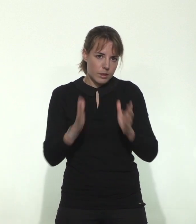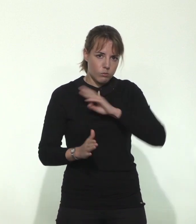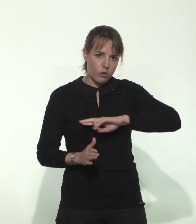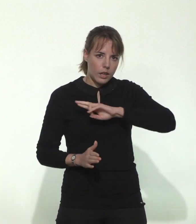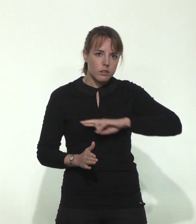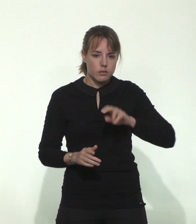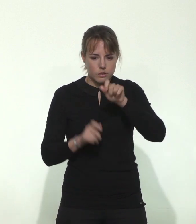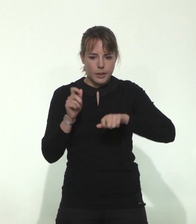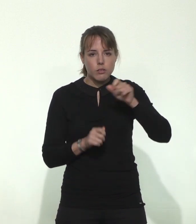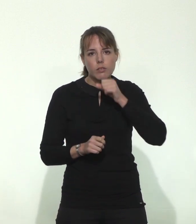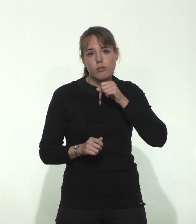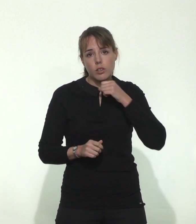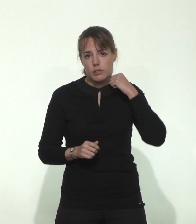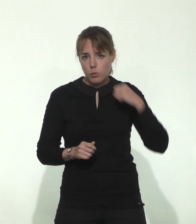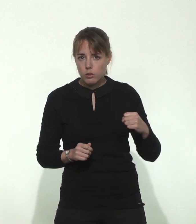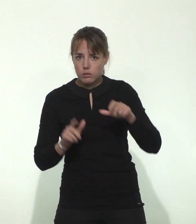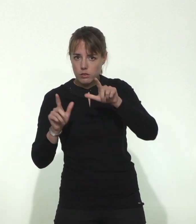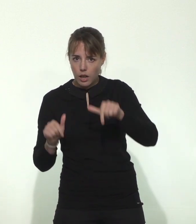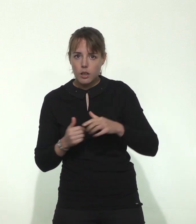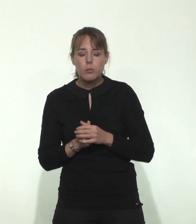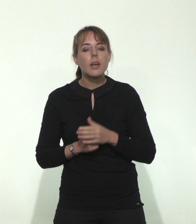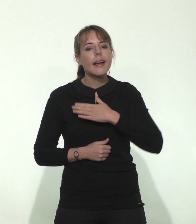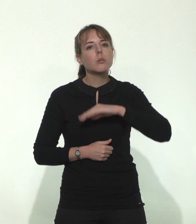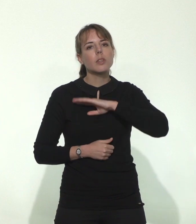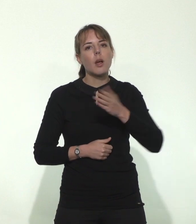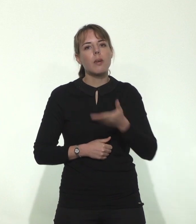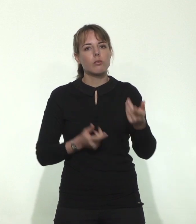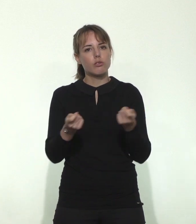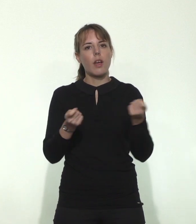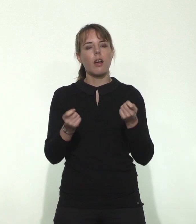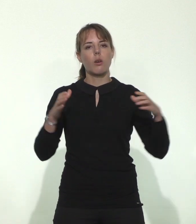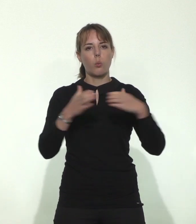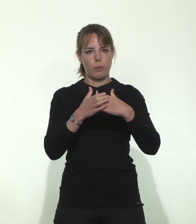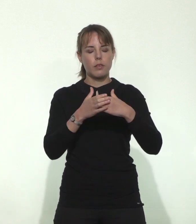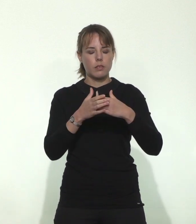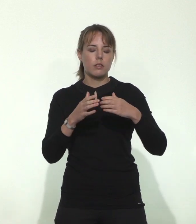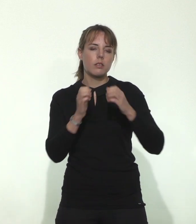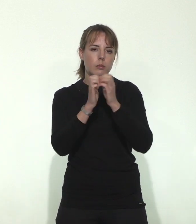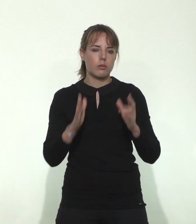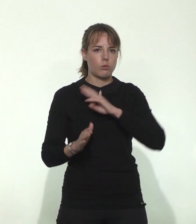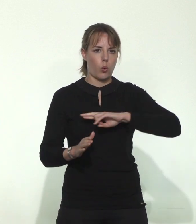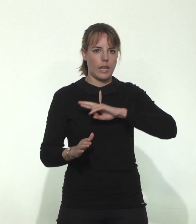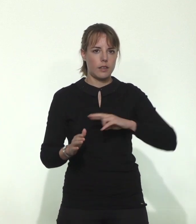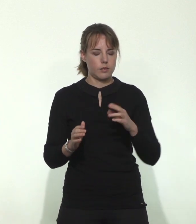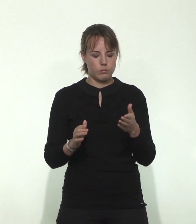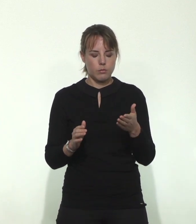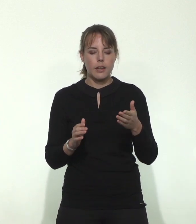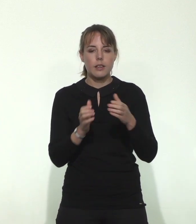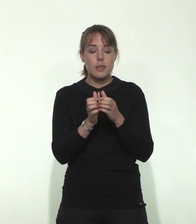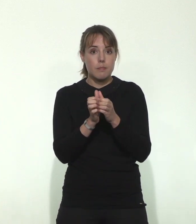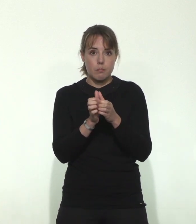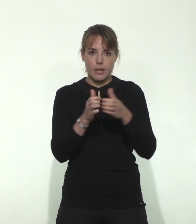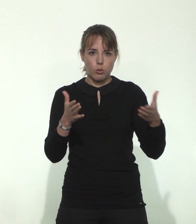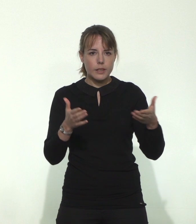Heureusement, des informations que nous avons des responsables des groupes d'EHPAD, la grande majorité des EHPAD ne signale pas de cas,